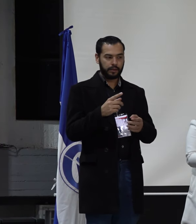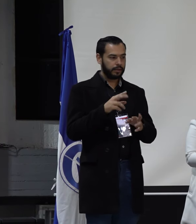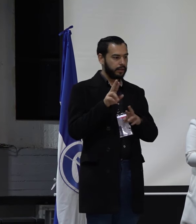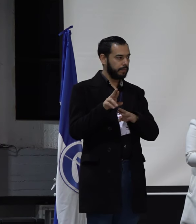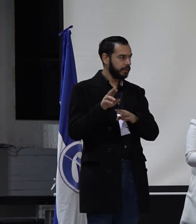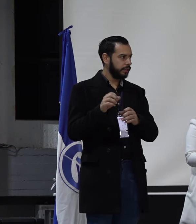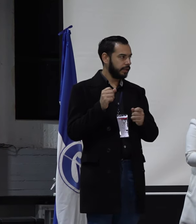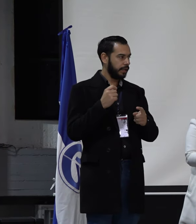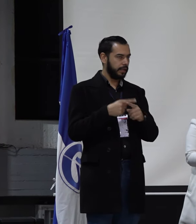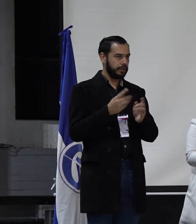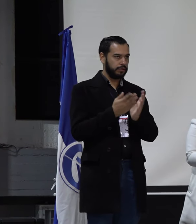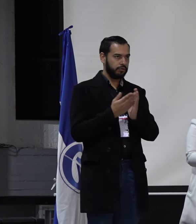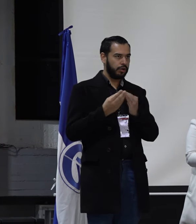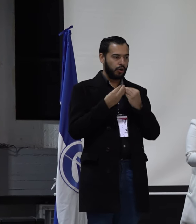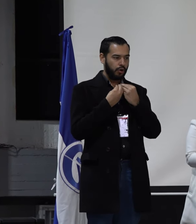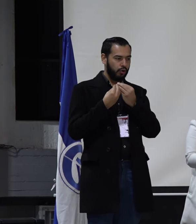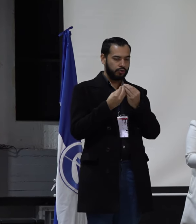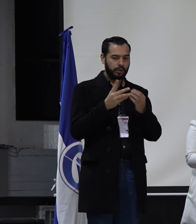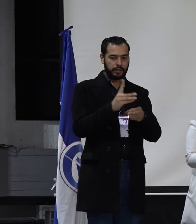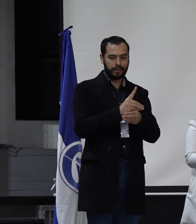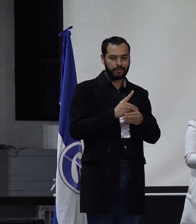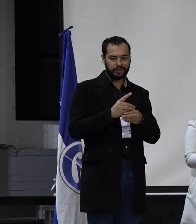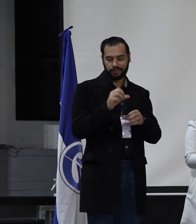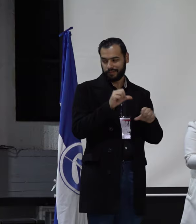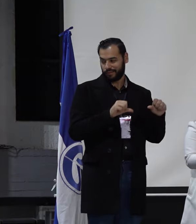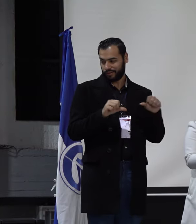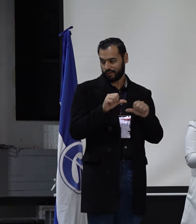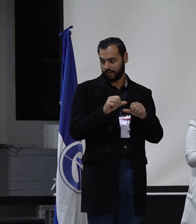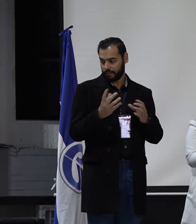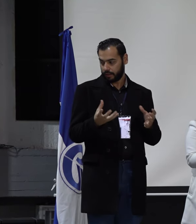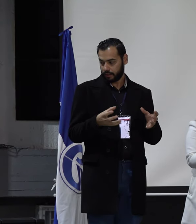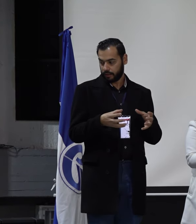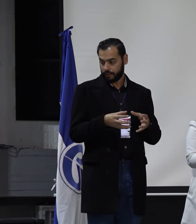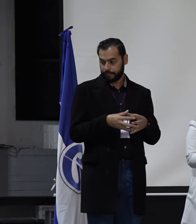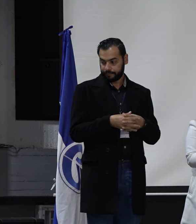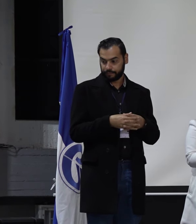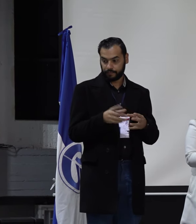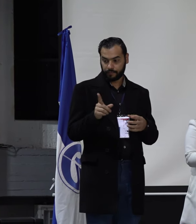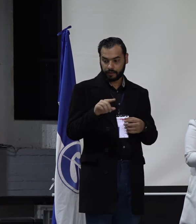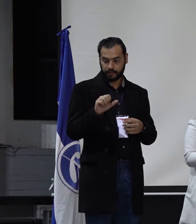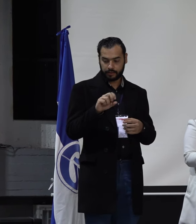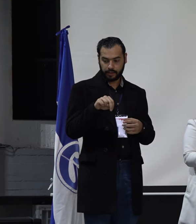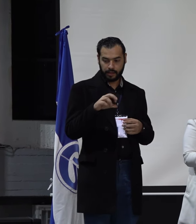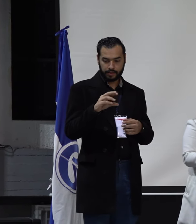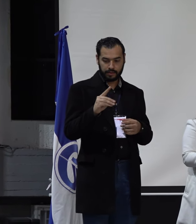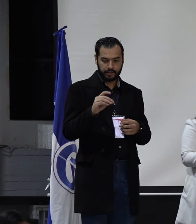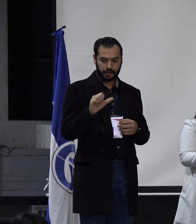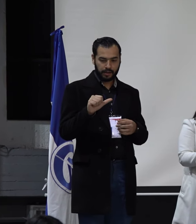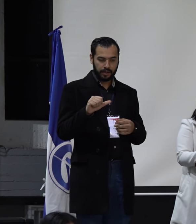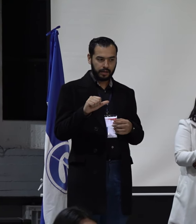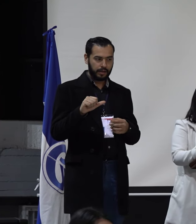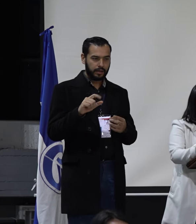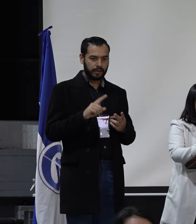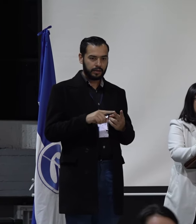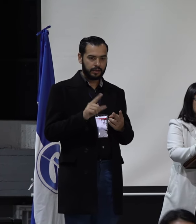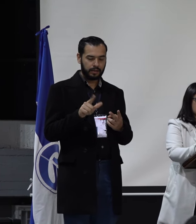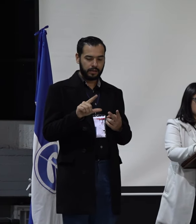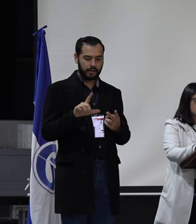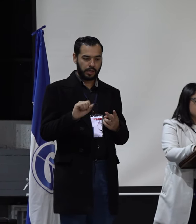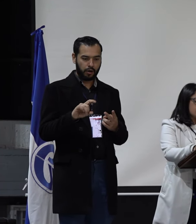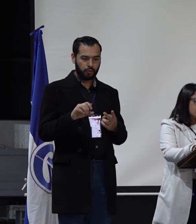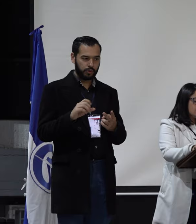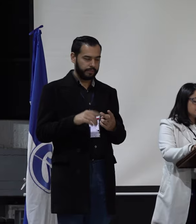de egresados ante el Consejo de Departamento de Química, integrada por Sandra Milena Cortés Rodríguez y Laura Milena Cala